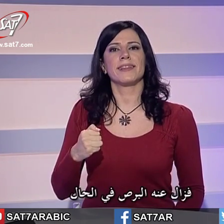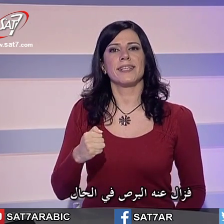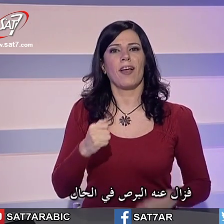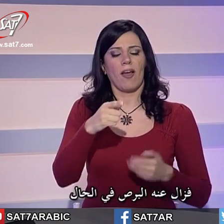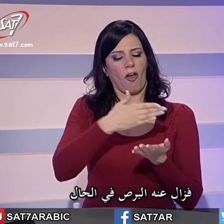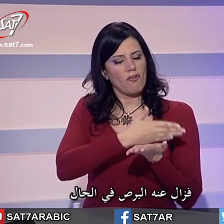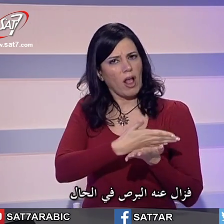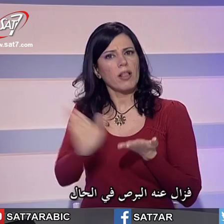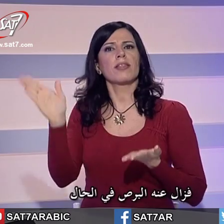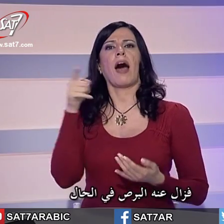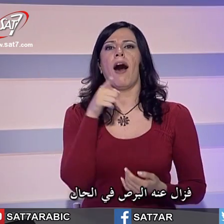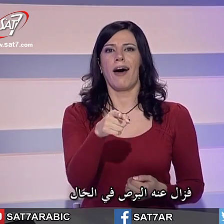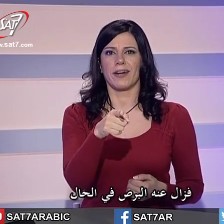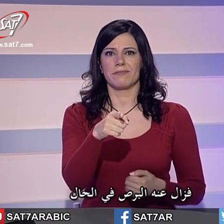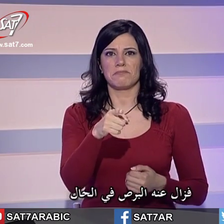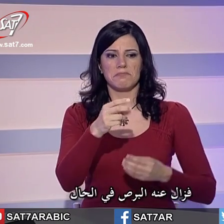فزال عنه البرص في الحال